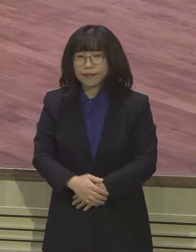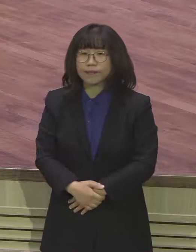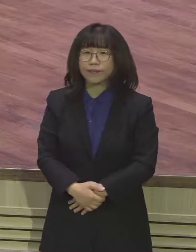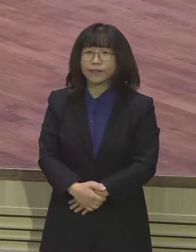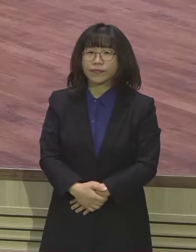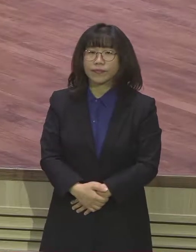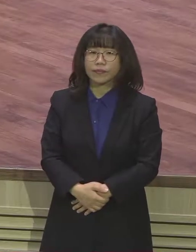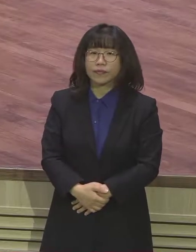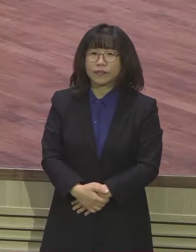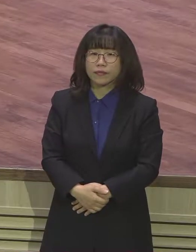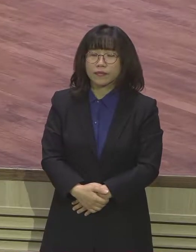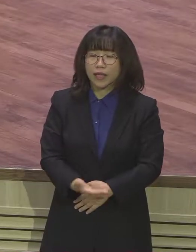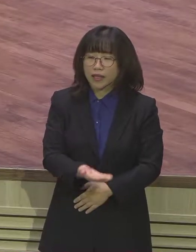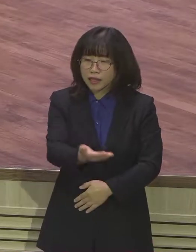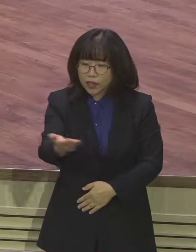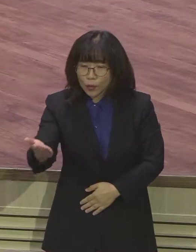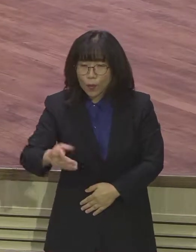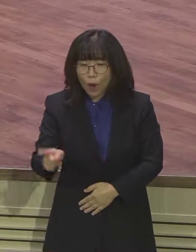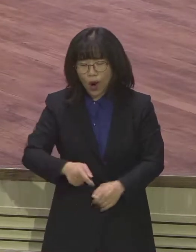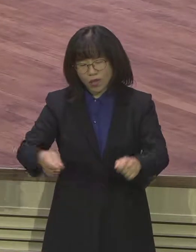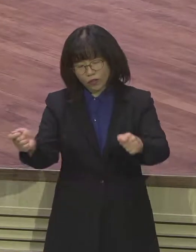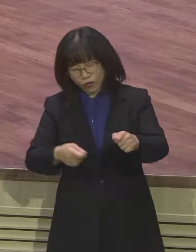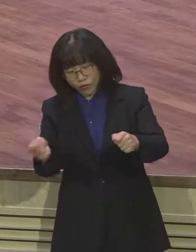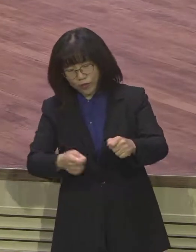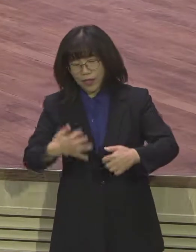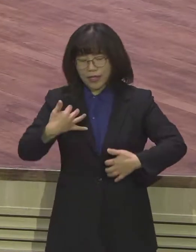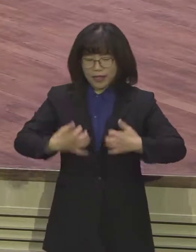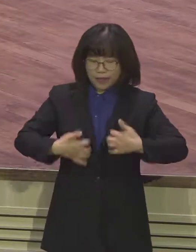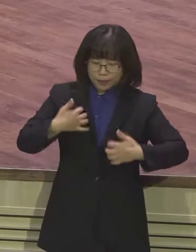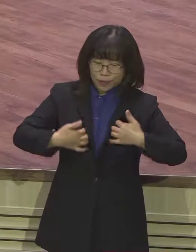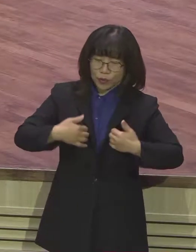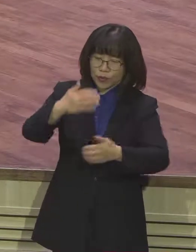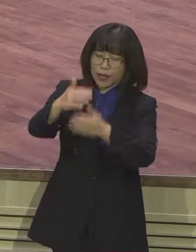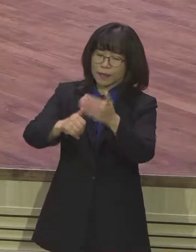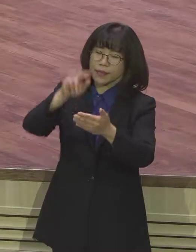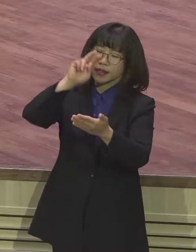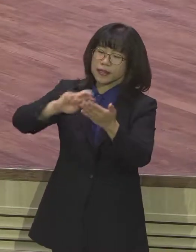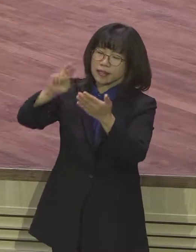속어치며 춤추며 주님을 하나님을 찬양하라고 말씀하셨습니다.